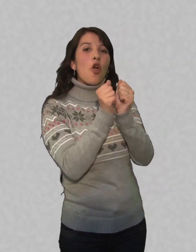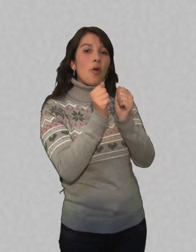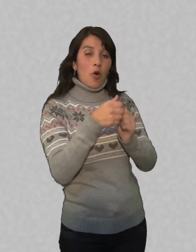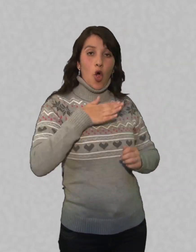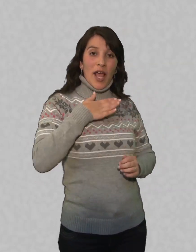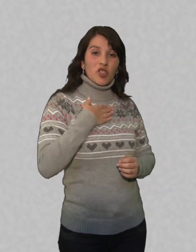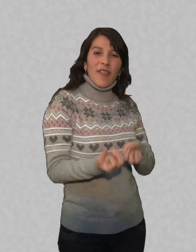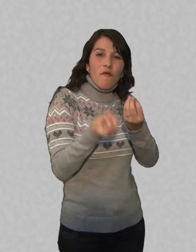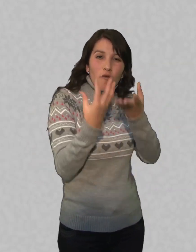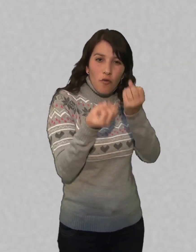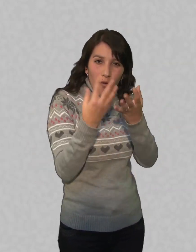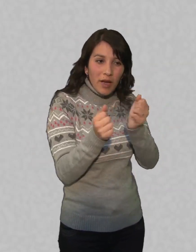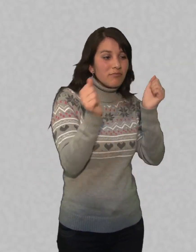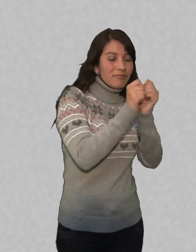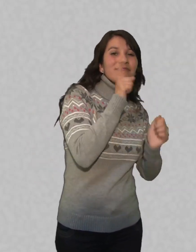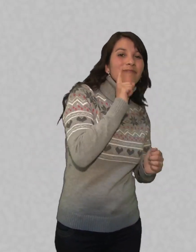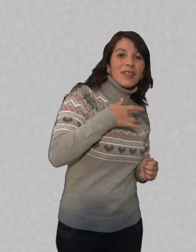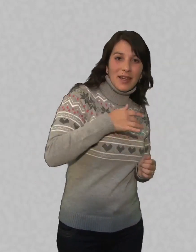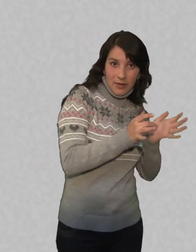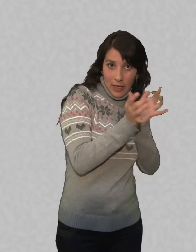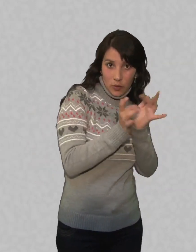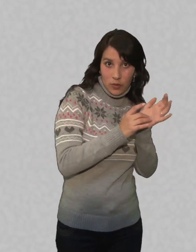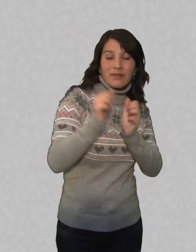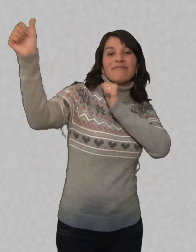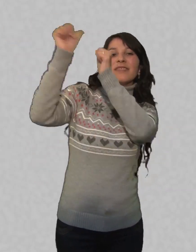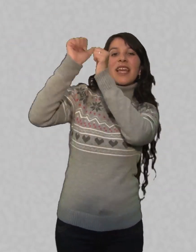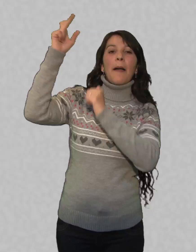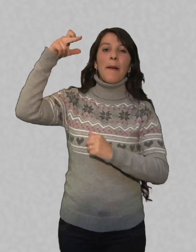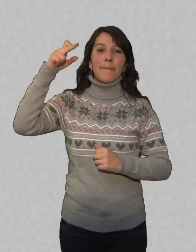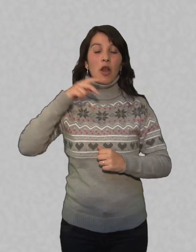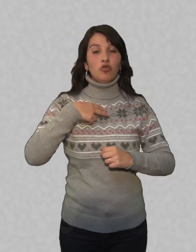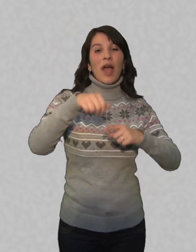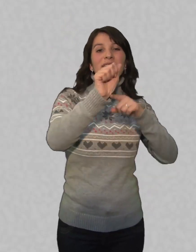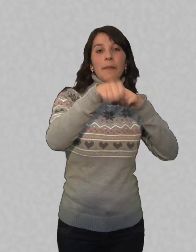tiene Jesús, llegamos al Padre. Aceptamos a Jesús en el centro de nuestra vida.